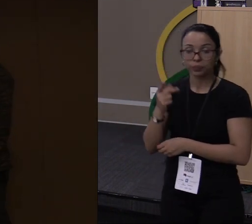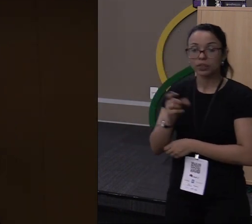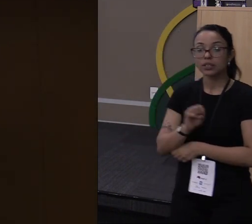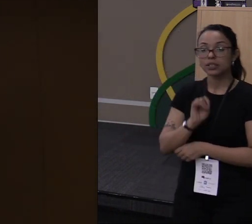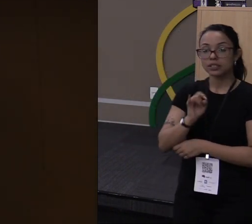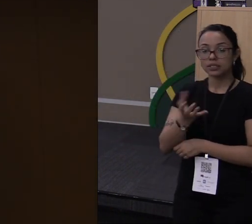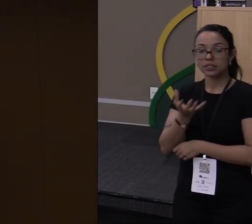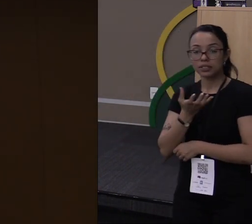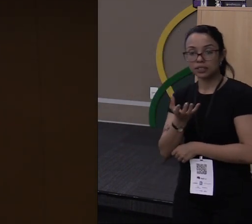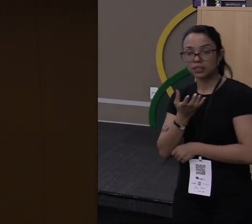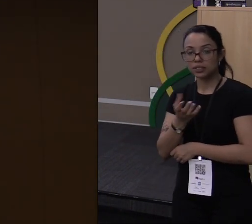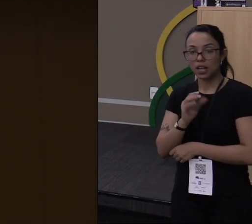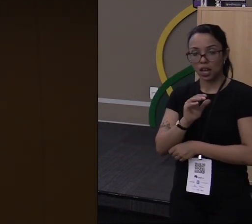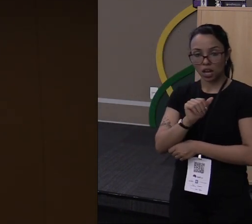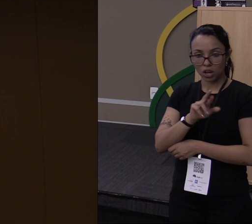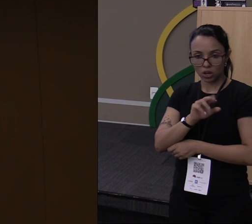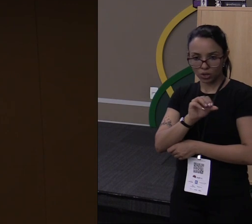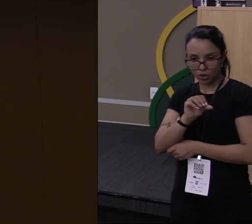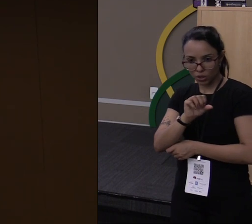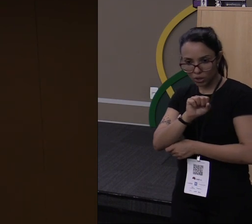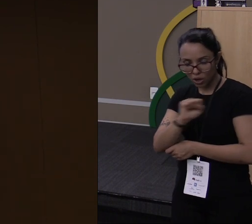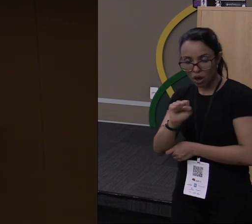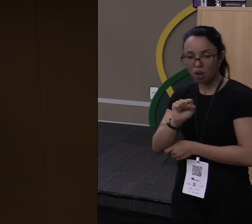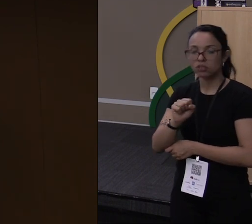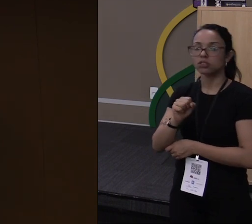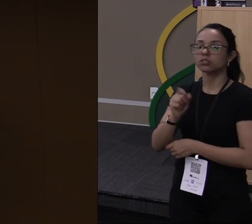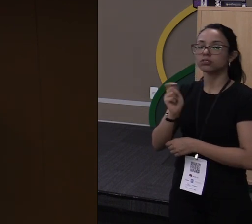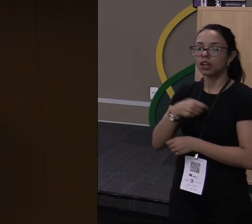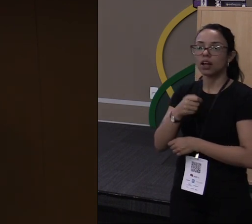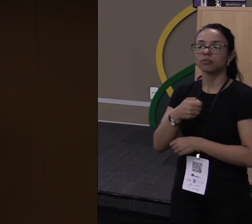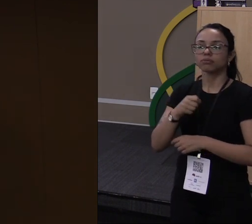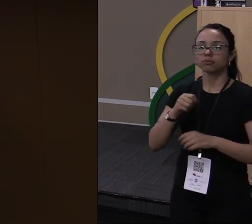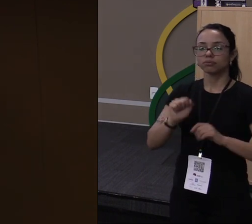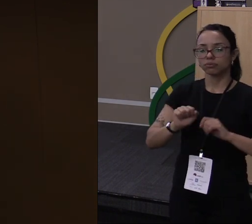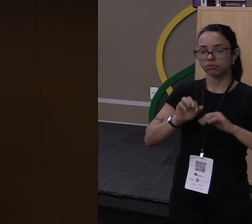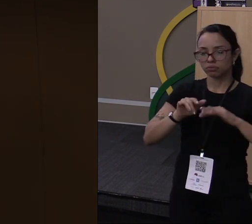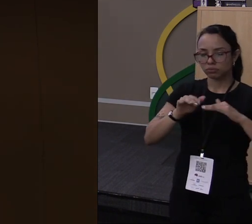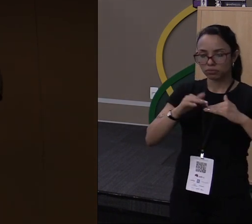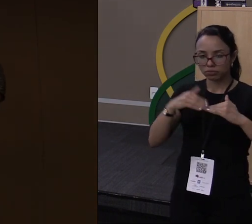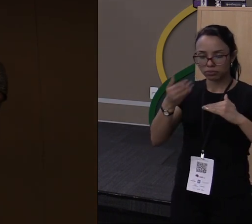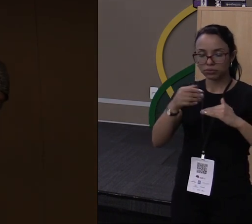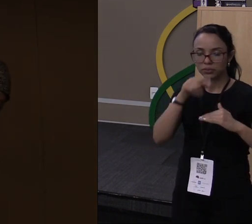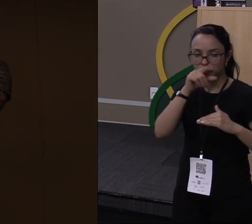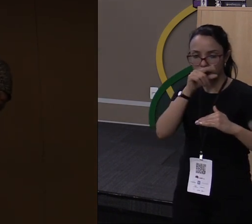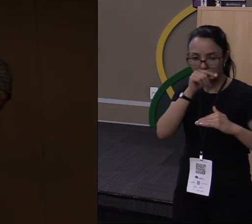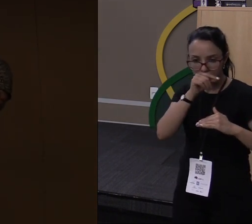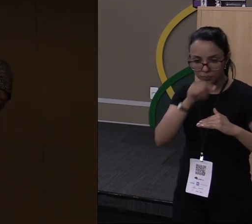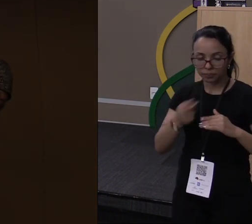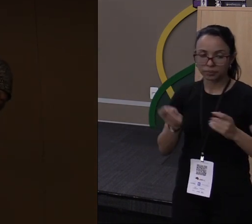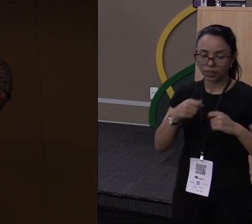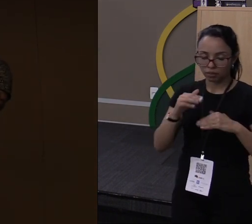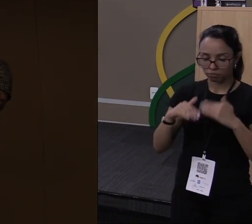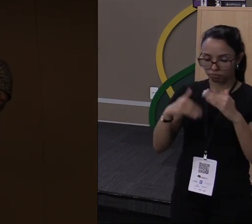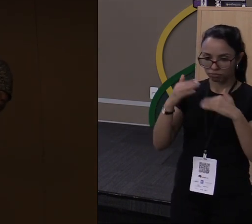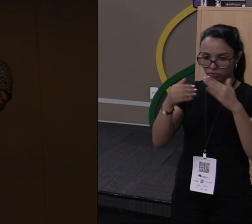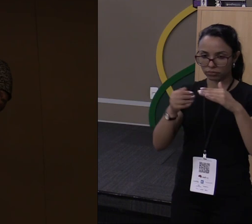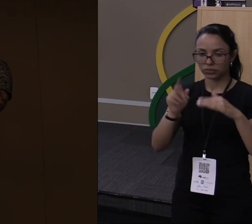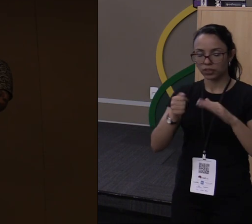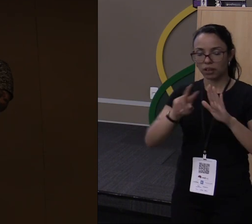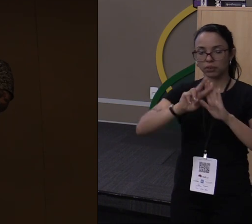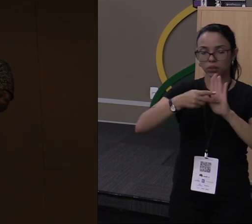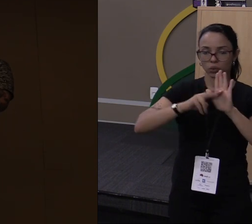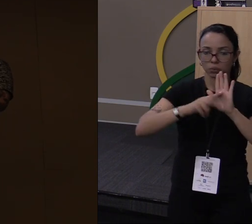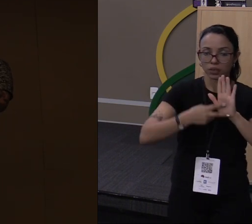compilação, tem uma ferramenta bem legal. O que é isso? Você desenvolver no Linux e com um único comando você já compilar para Windows, para